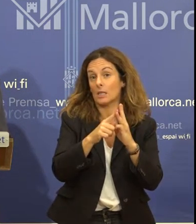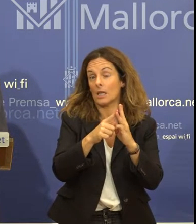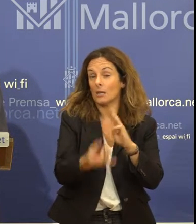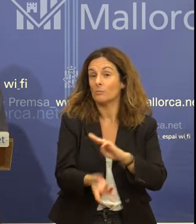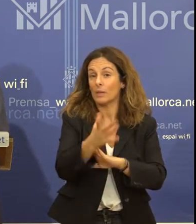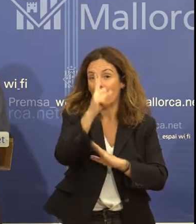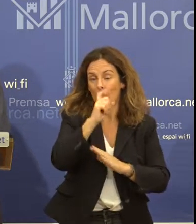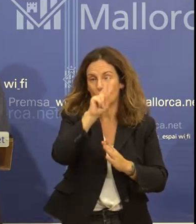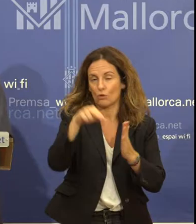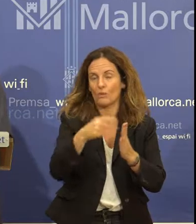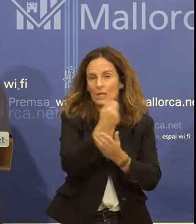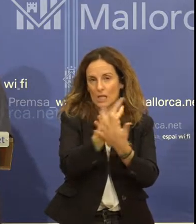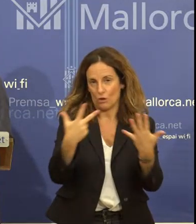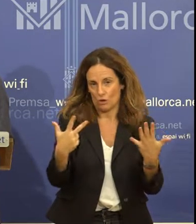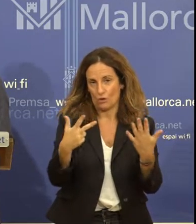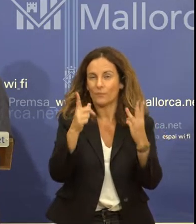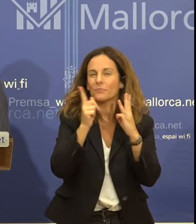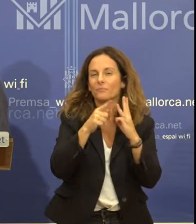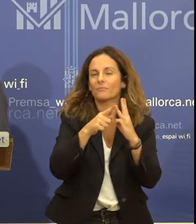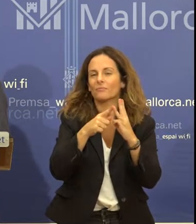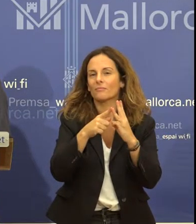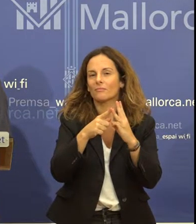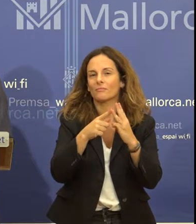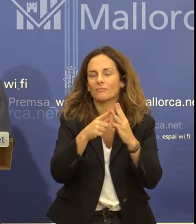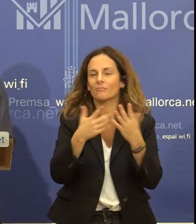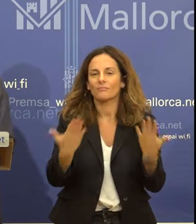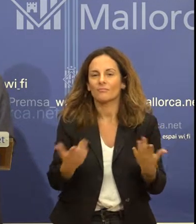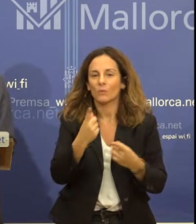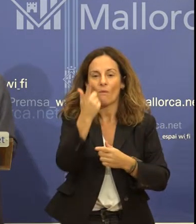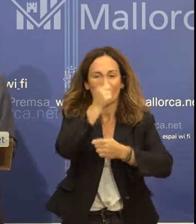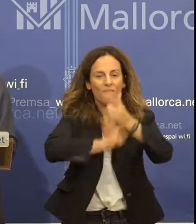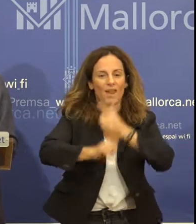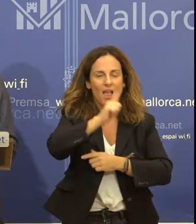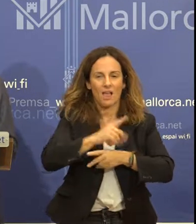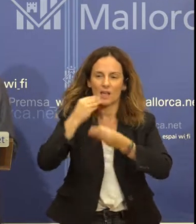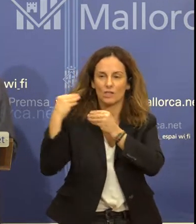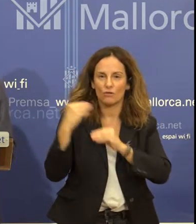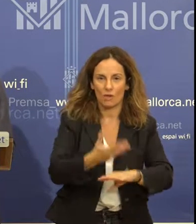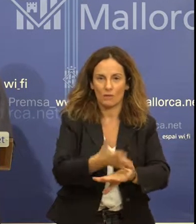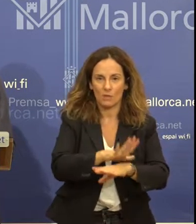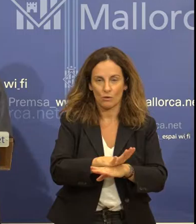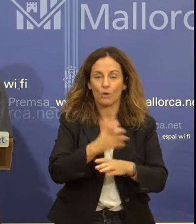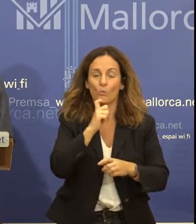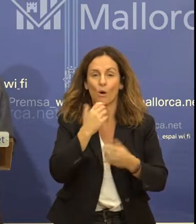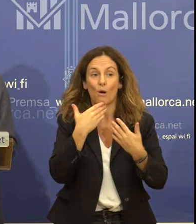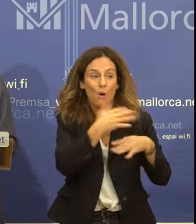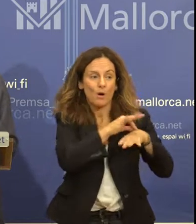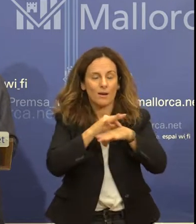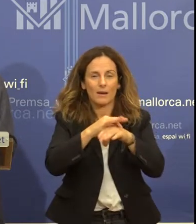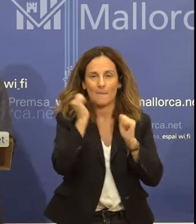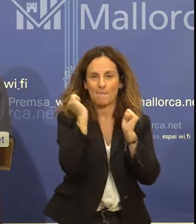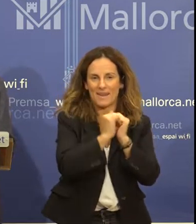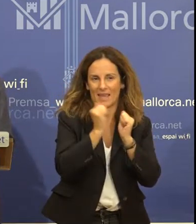2018 i que tracta d'un viatge a la història de Mallorca a partir de les pedres, marjades, mur d